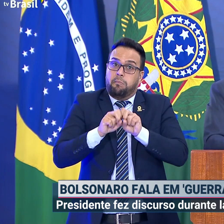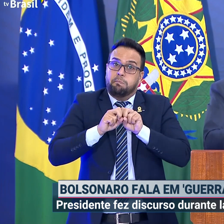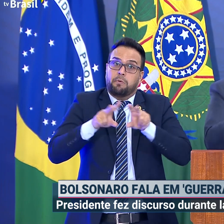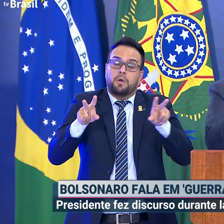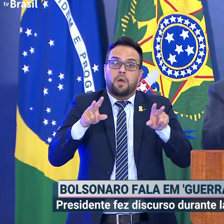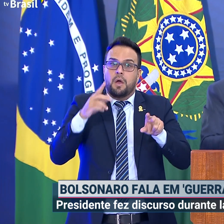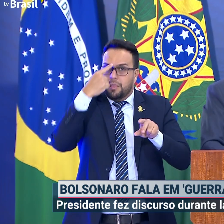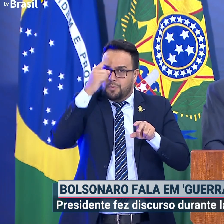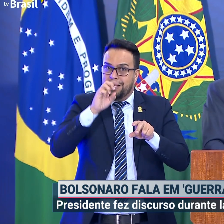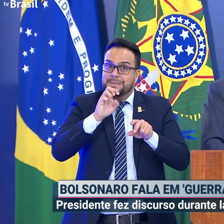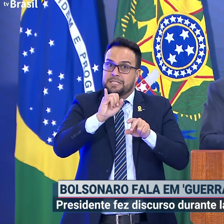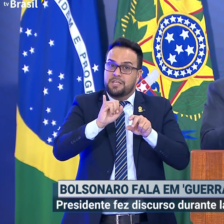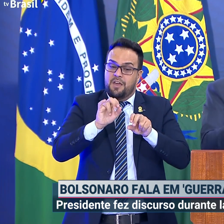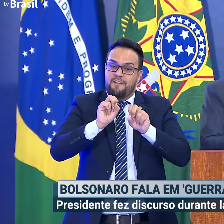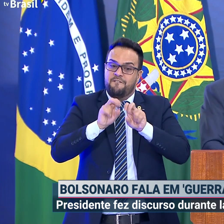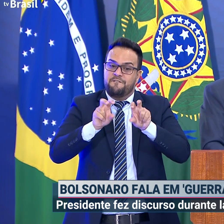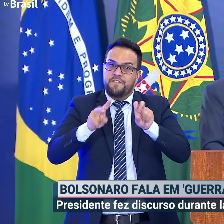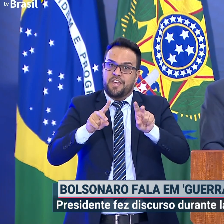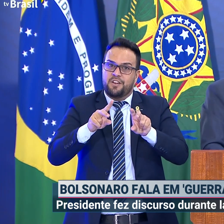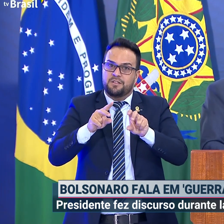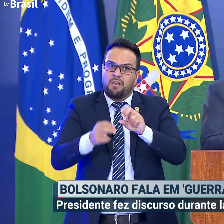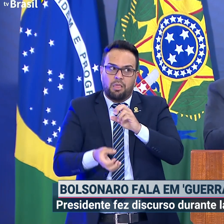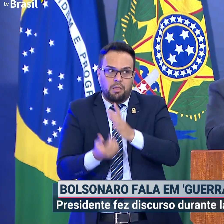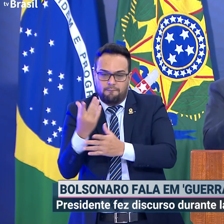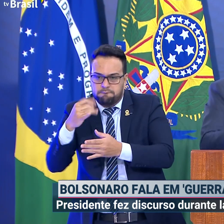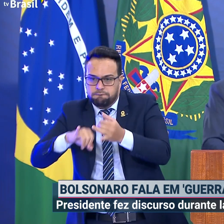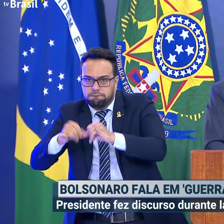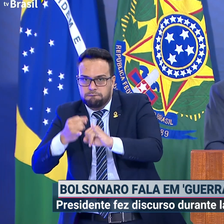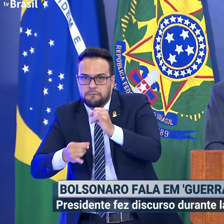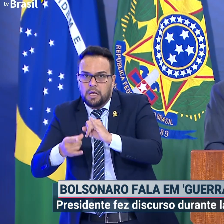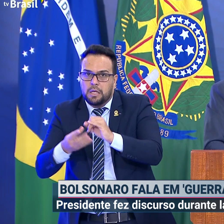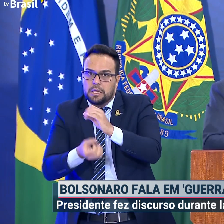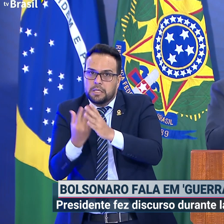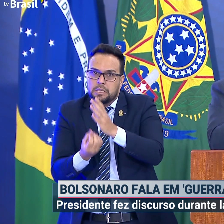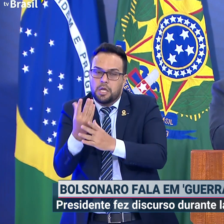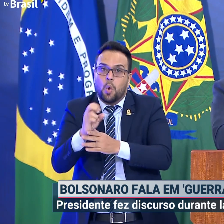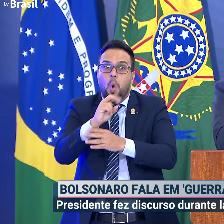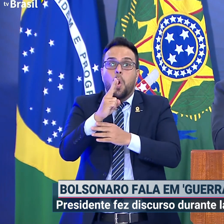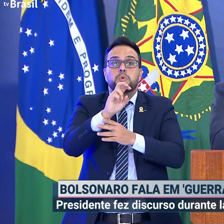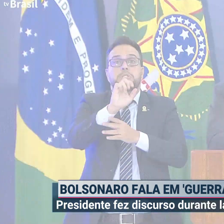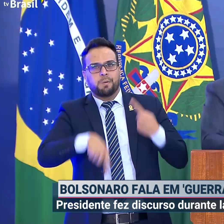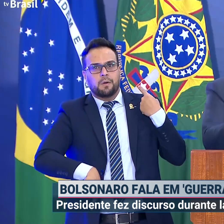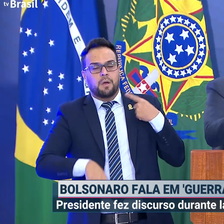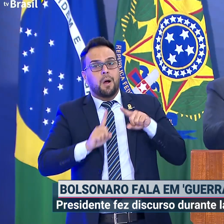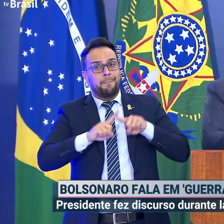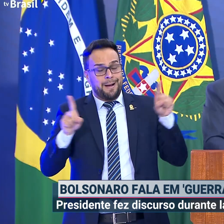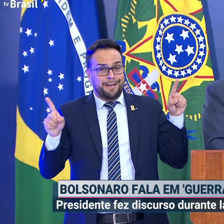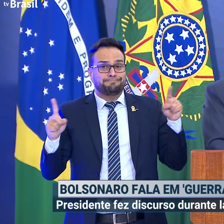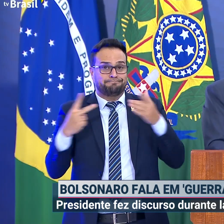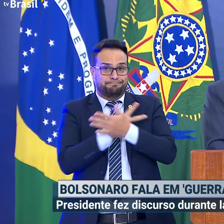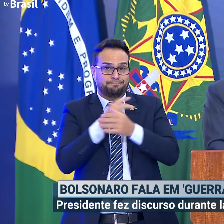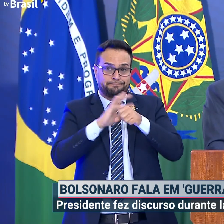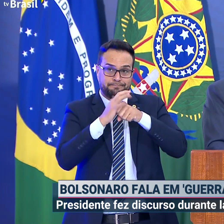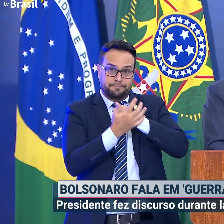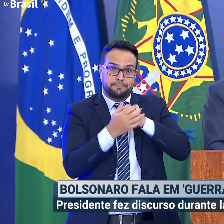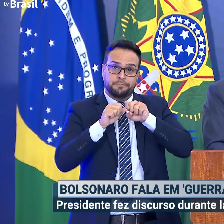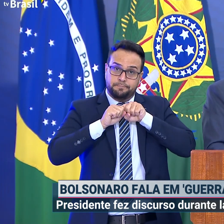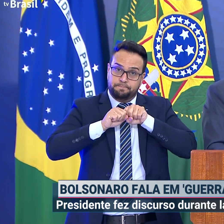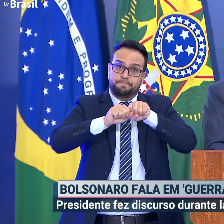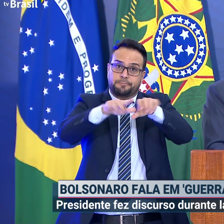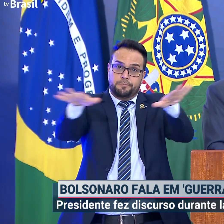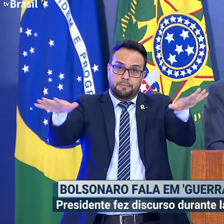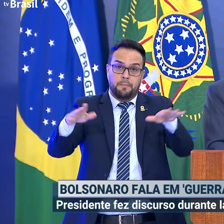ou nasceu por algum ser humano ingerir um animal inadequado. Os militares sabem o é guerra